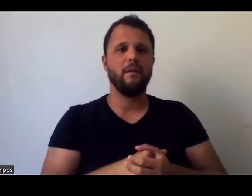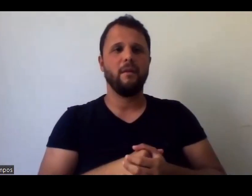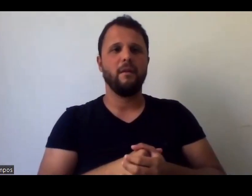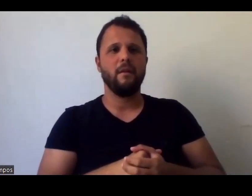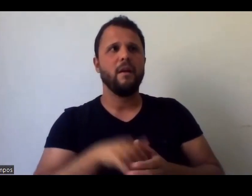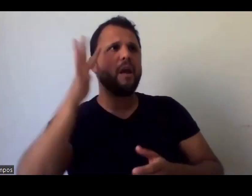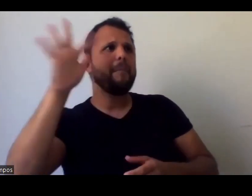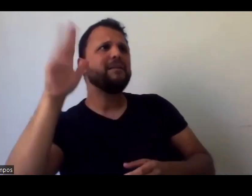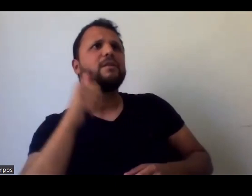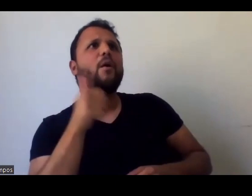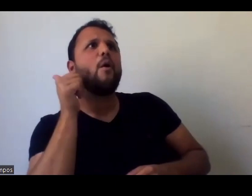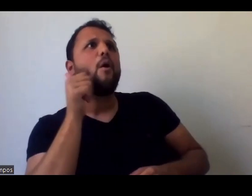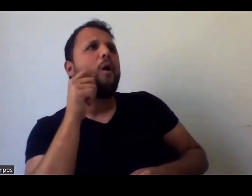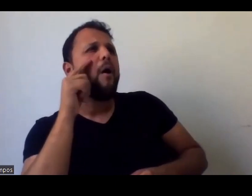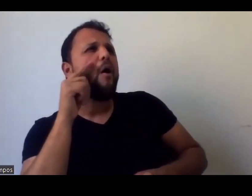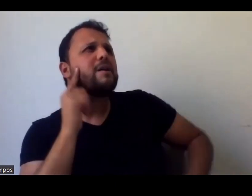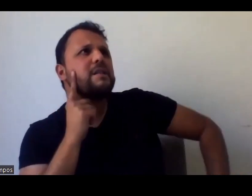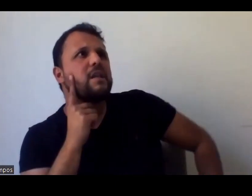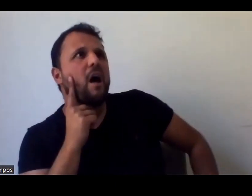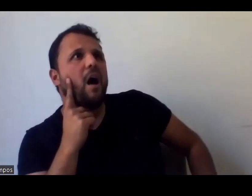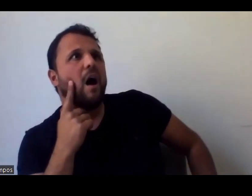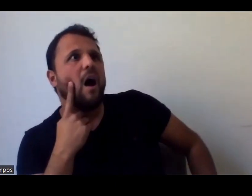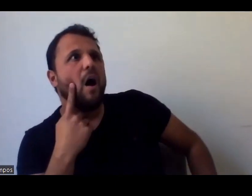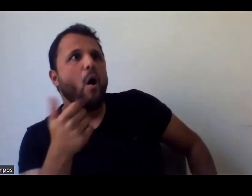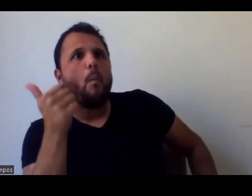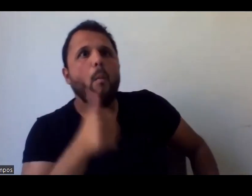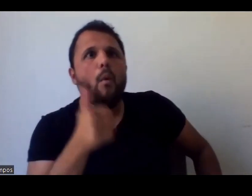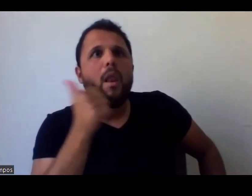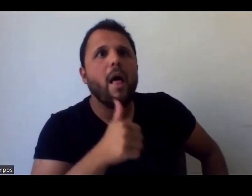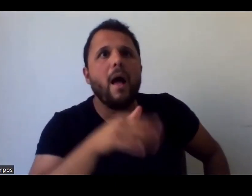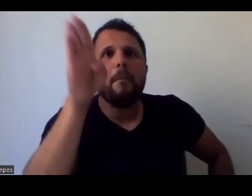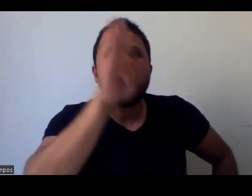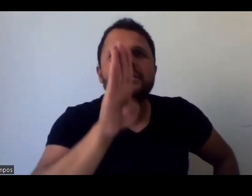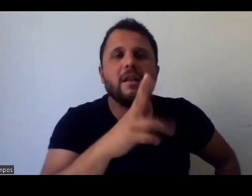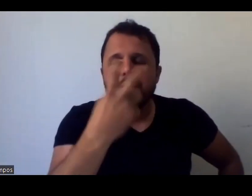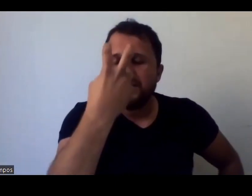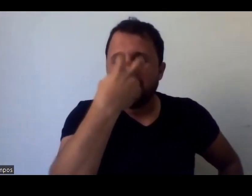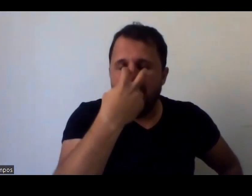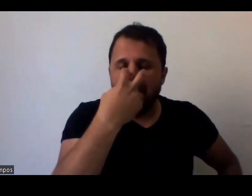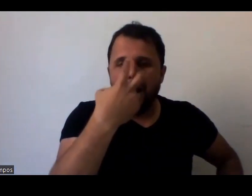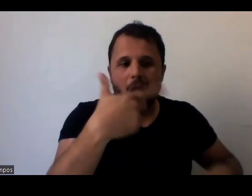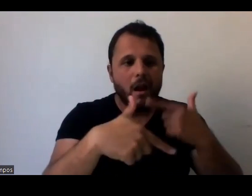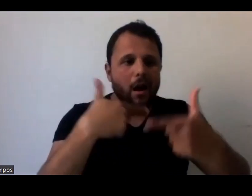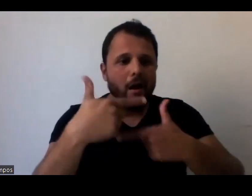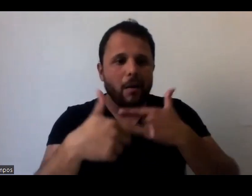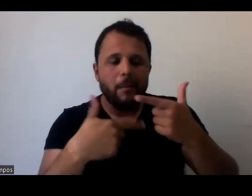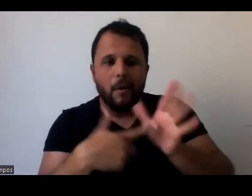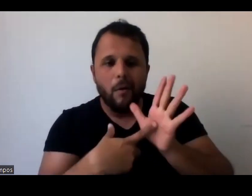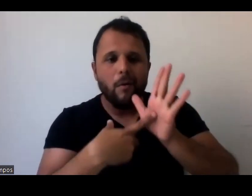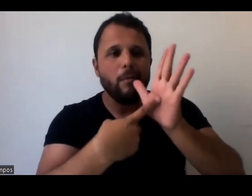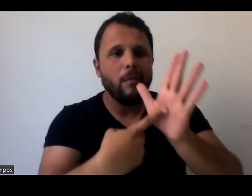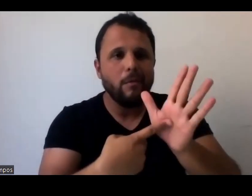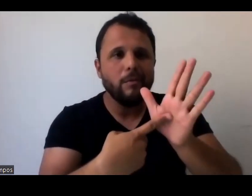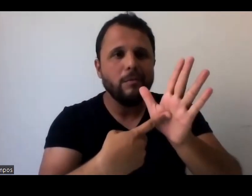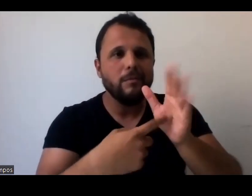uma mulher brasileira cega, né? Genial. Quando eu queria fazer essa exposição sobre o centenário dela, sobre ela,